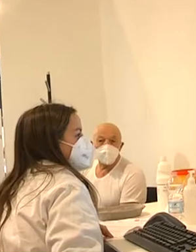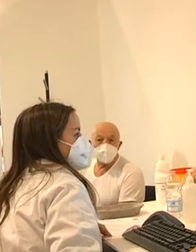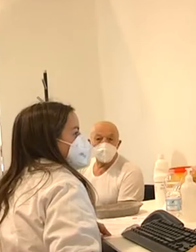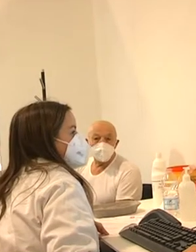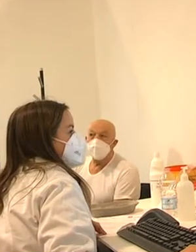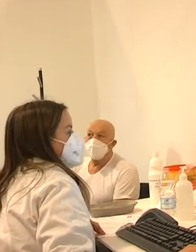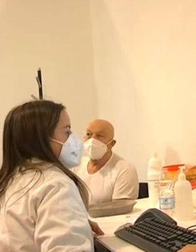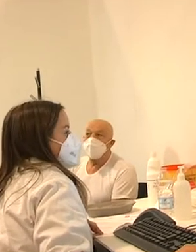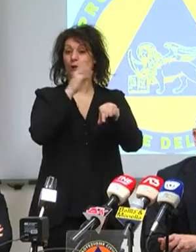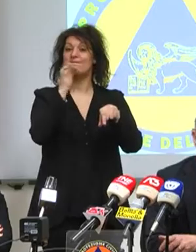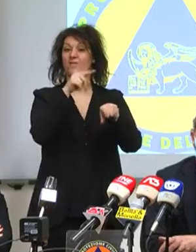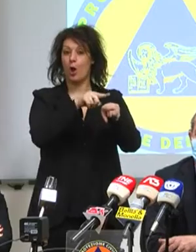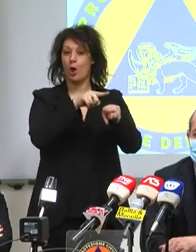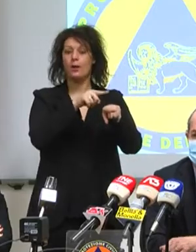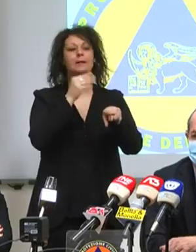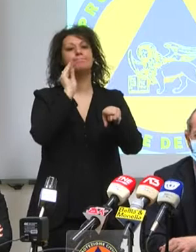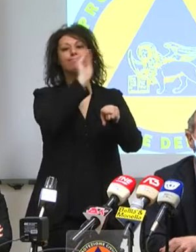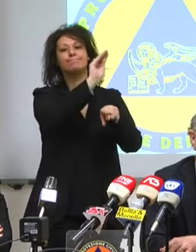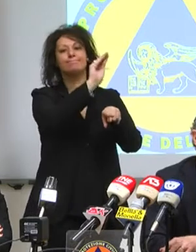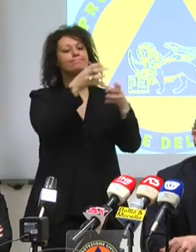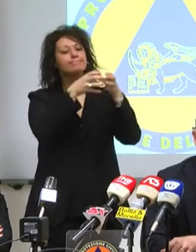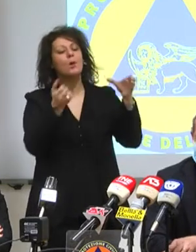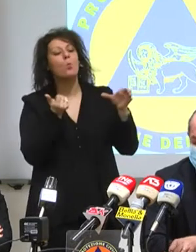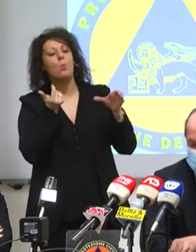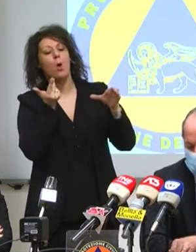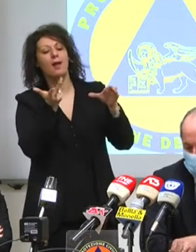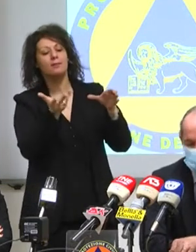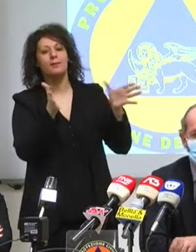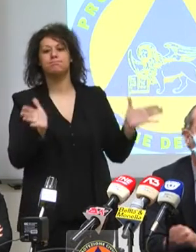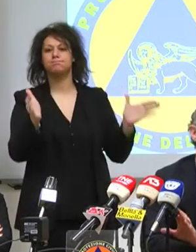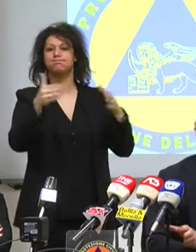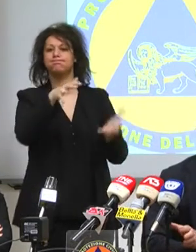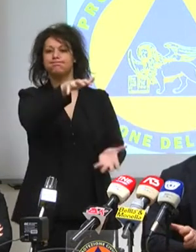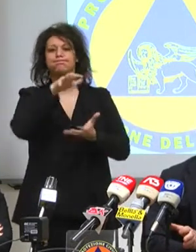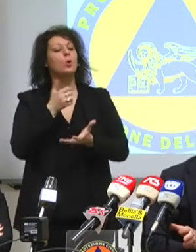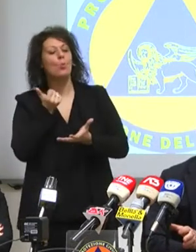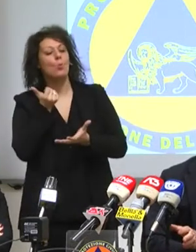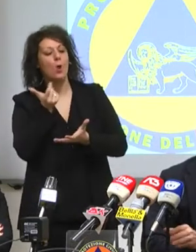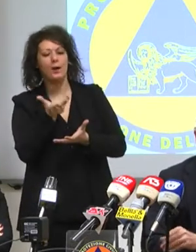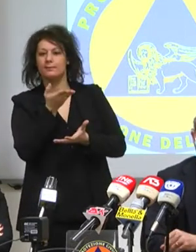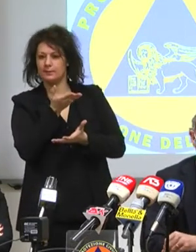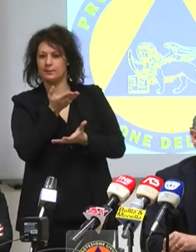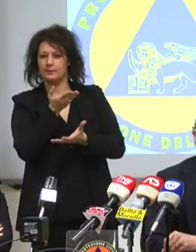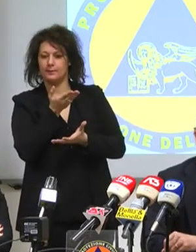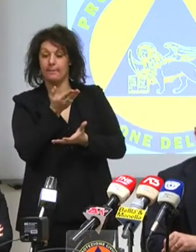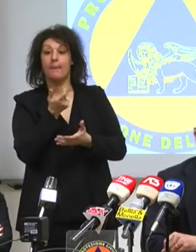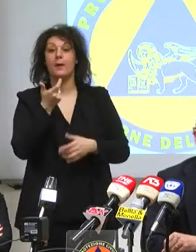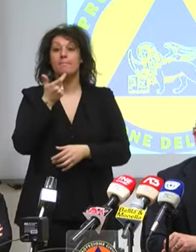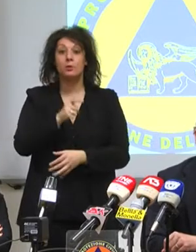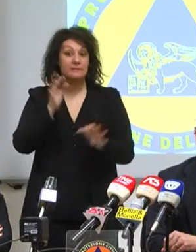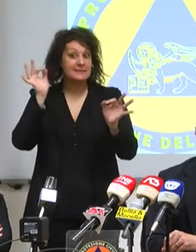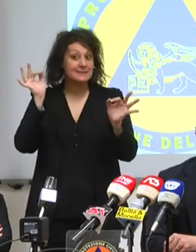fare in autonomia. E' evidente, questo penso sia corretto riconoscerlo, che qualora ci fosse